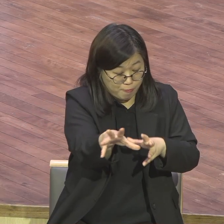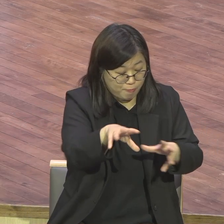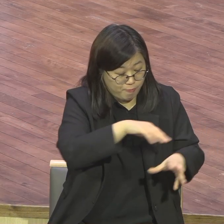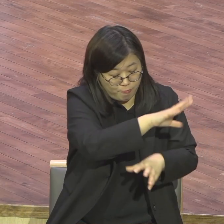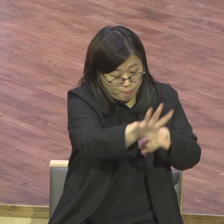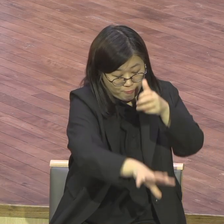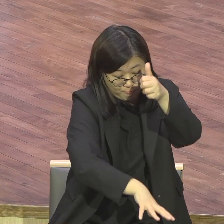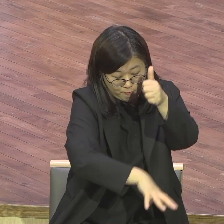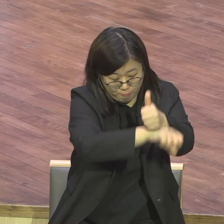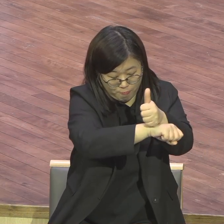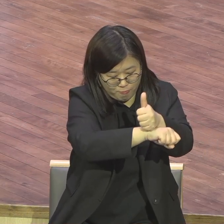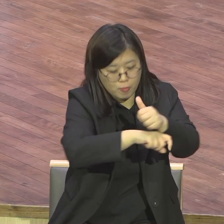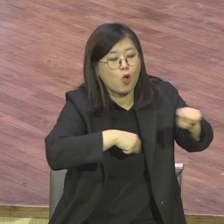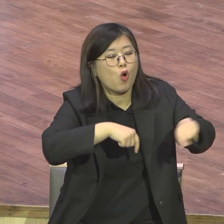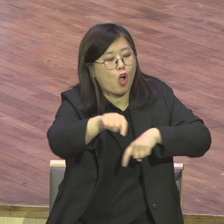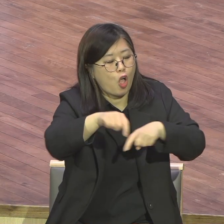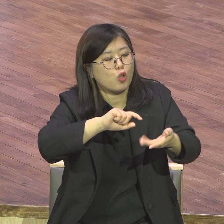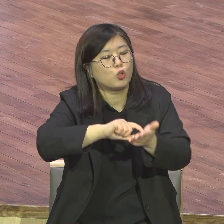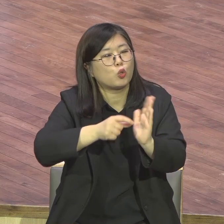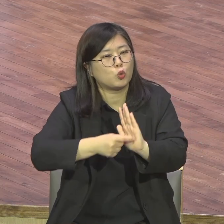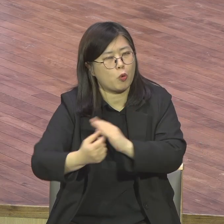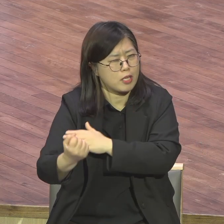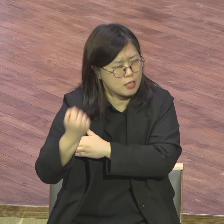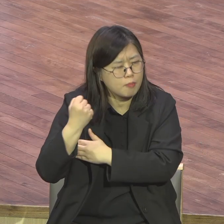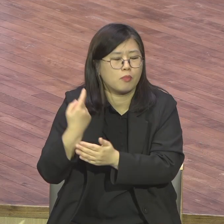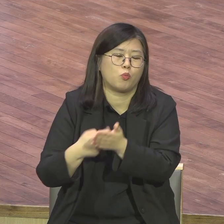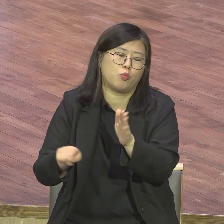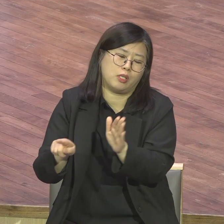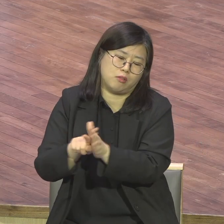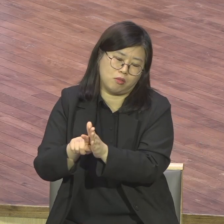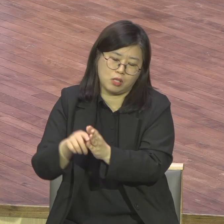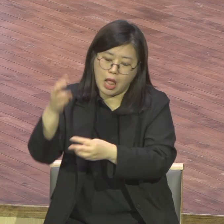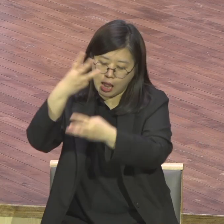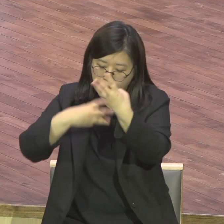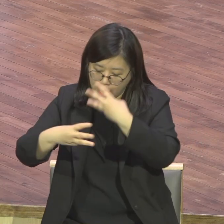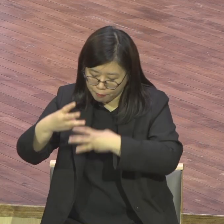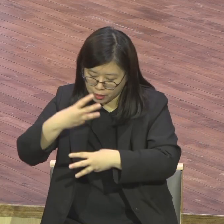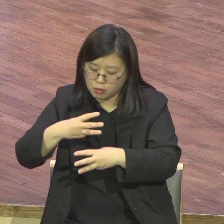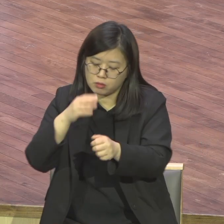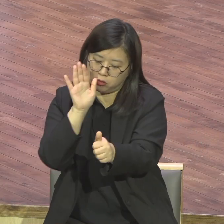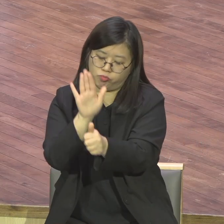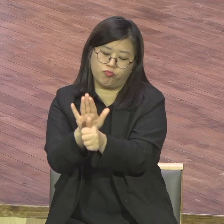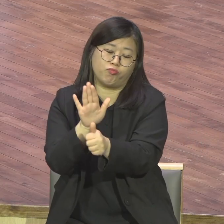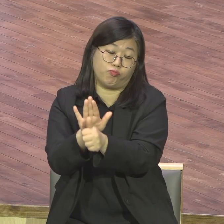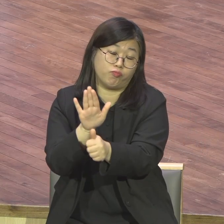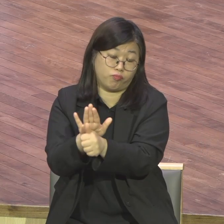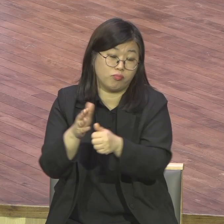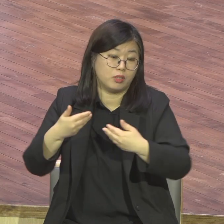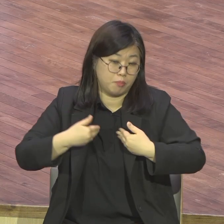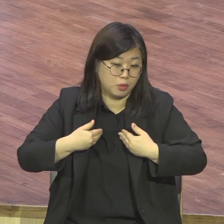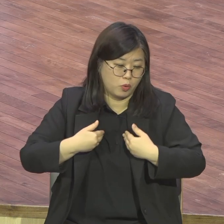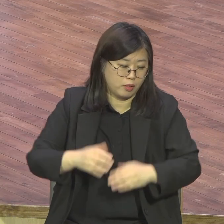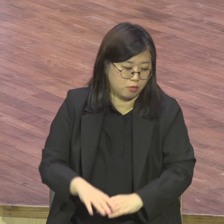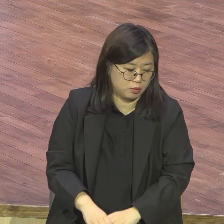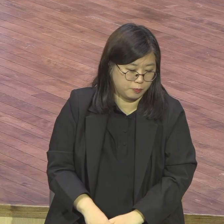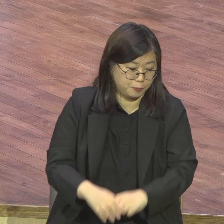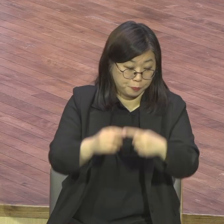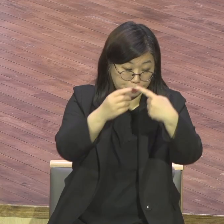만들어가야 돼 우리가 그 다음 뭡니까 이방인 이방인의 떨 그랬습니다 이방인 이